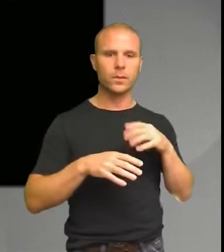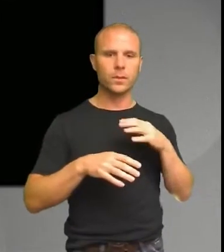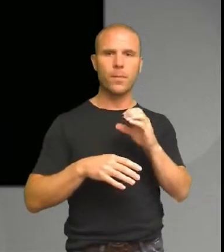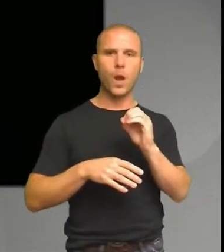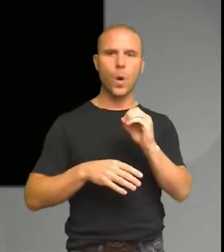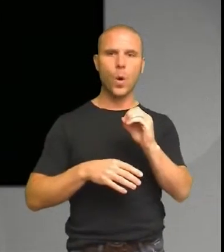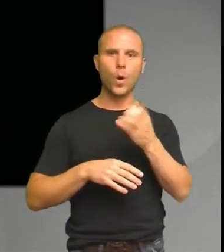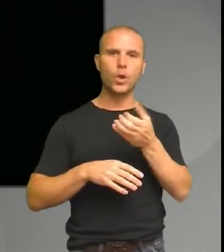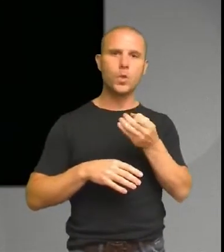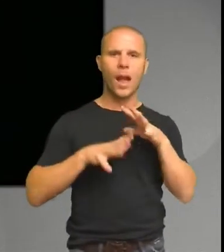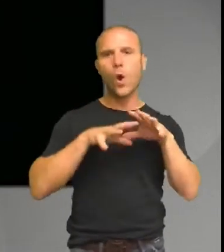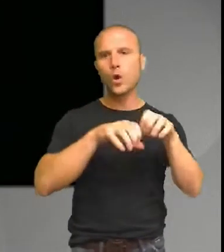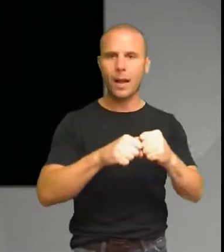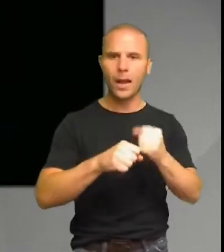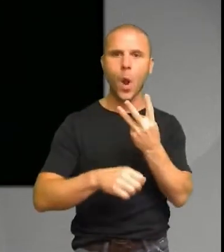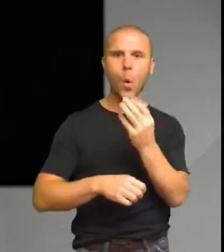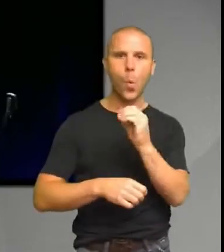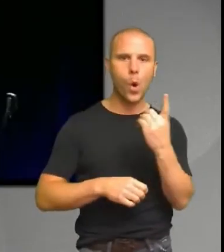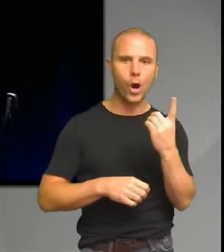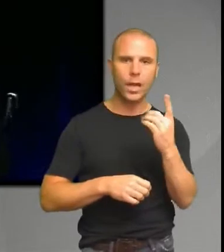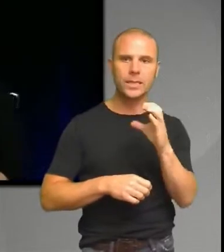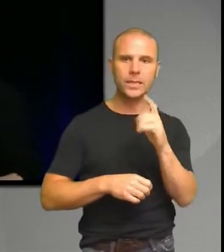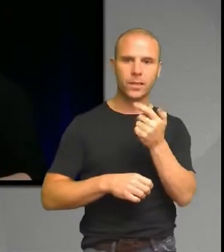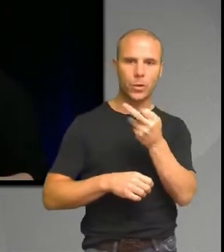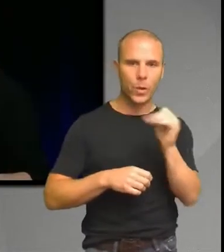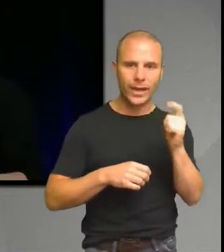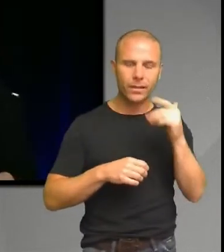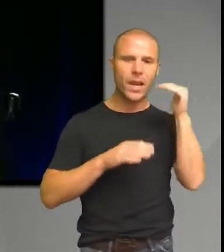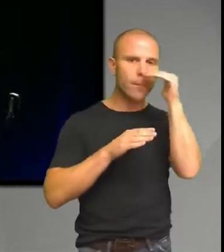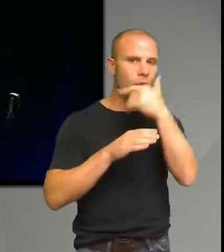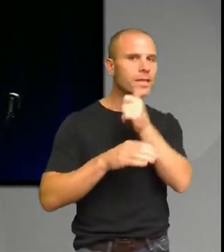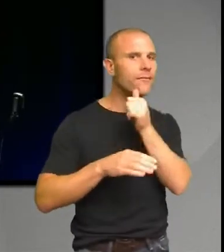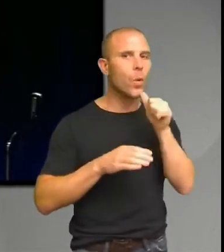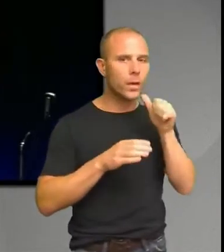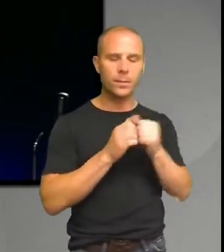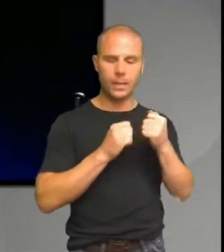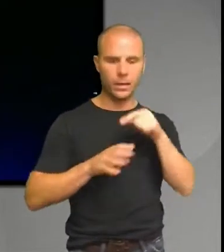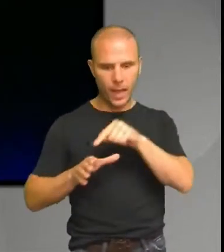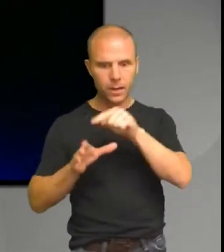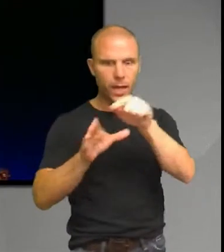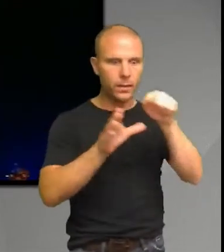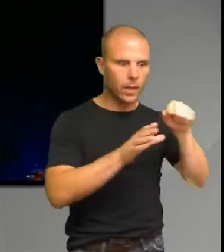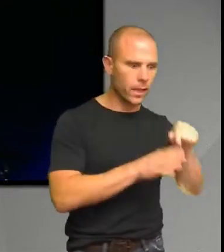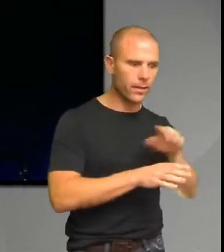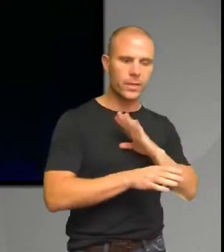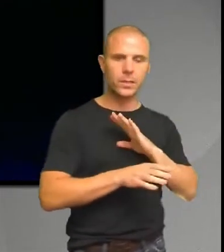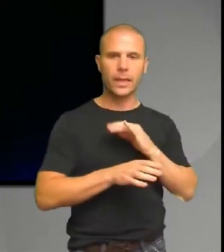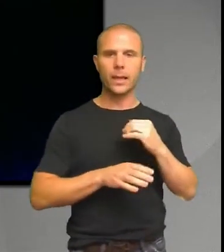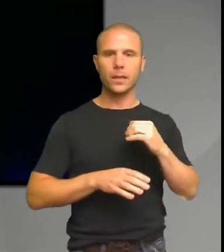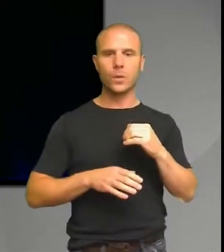eller den arabiska våren. Men det här är bara, som sagt, isolerade händelser. Och det här gäller